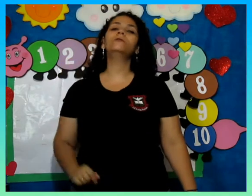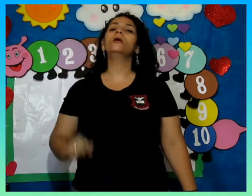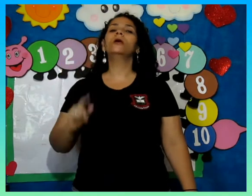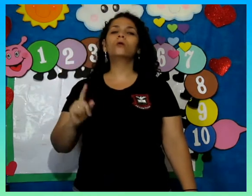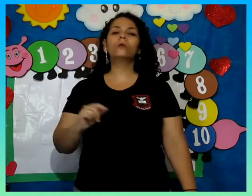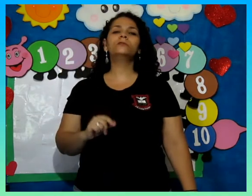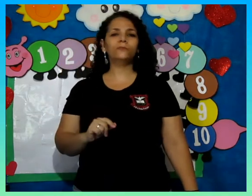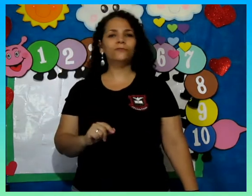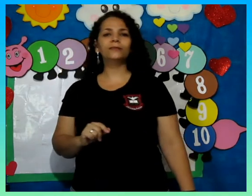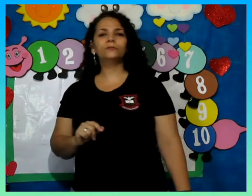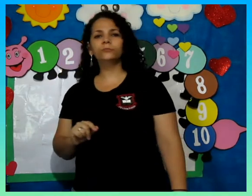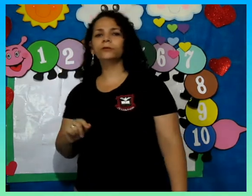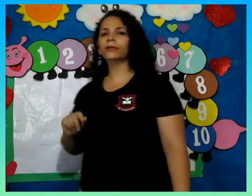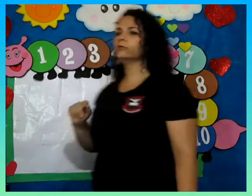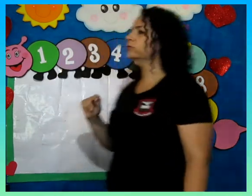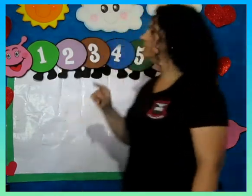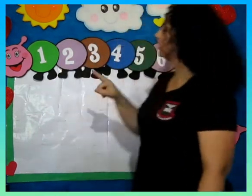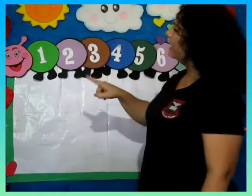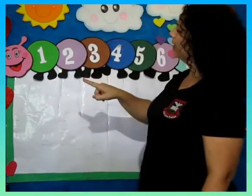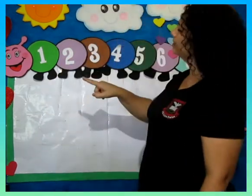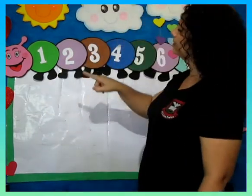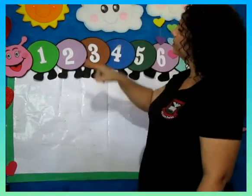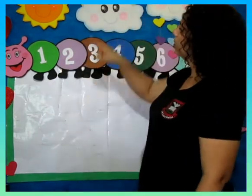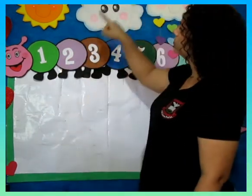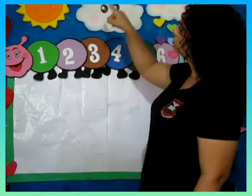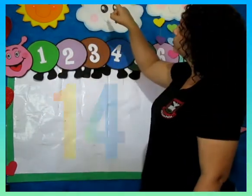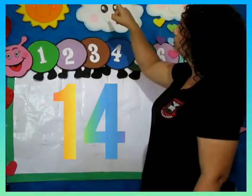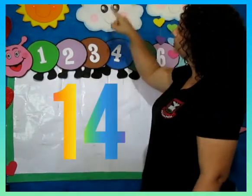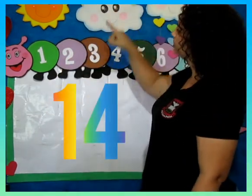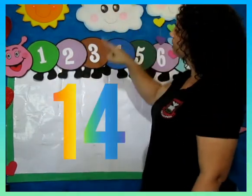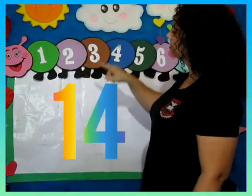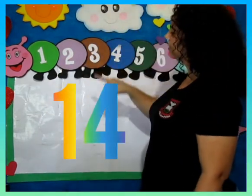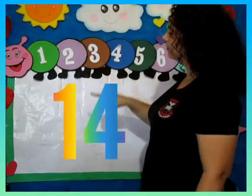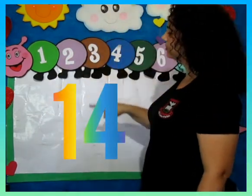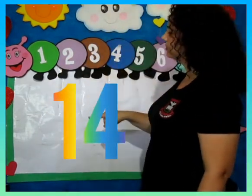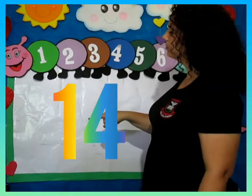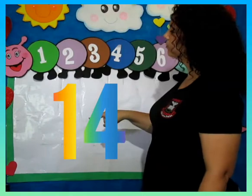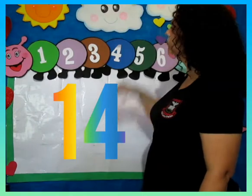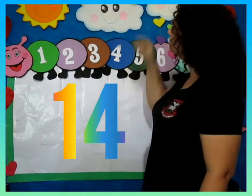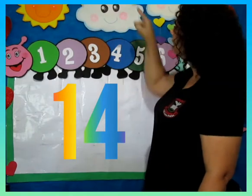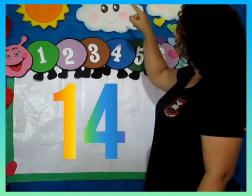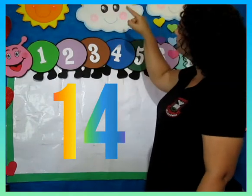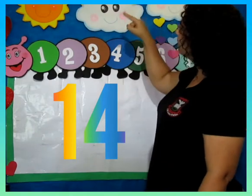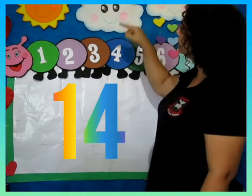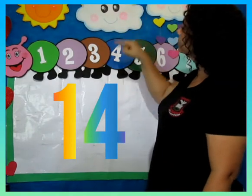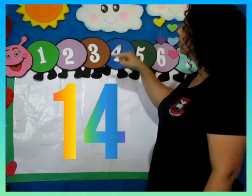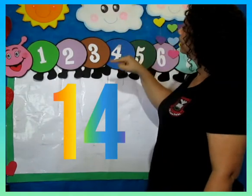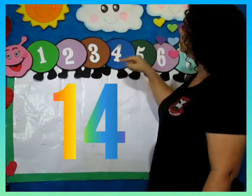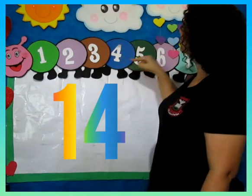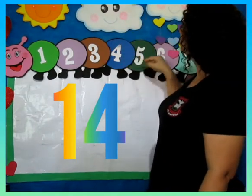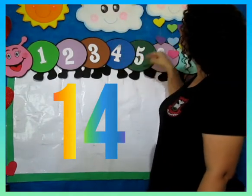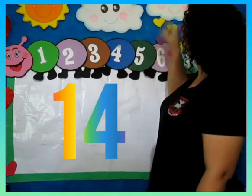como se faz o número 14. Assim, ó, subiu e desceu pra fazer o 1, fez o 4 aqui, olha.